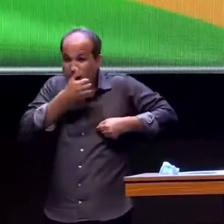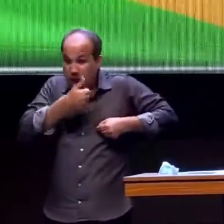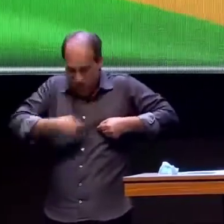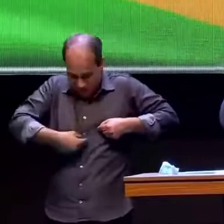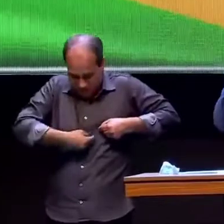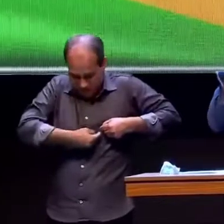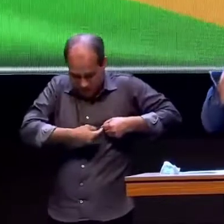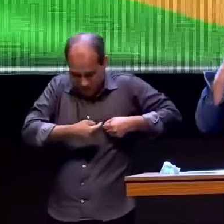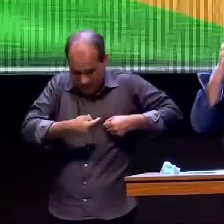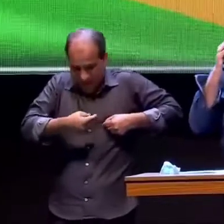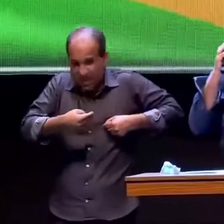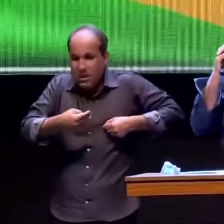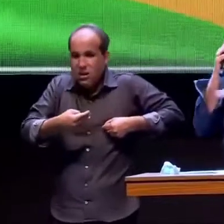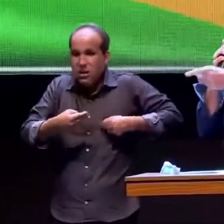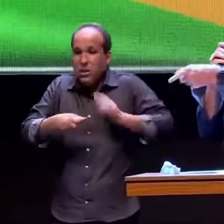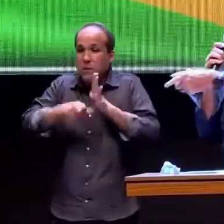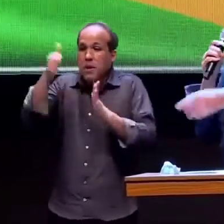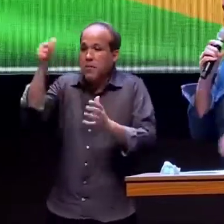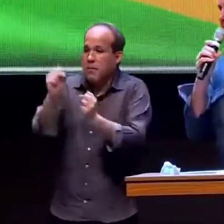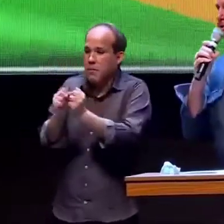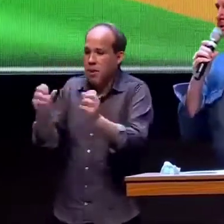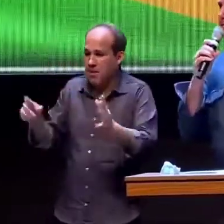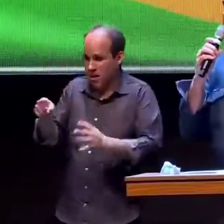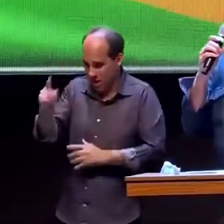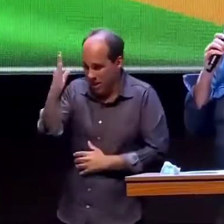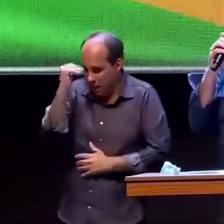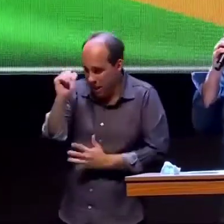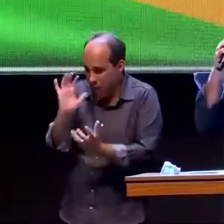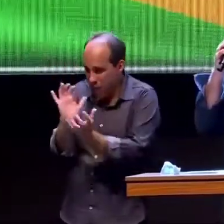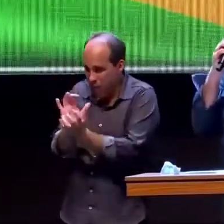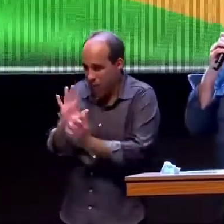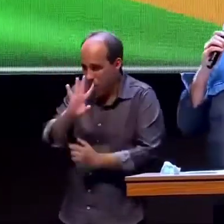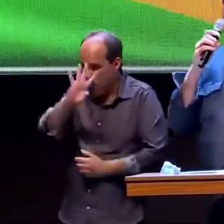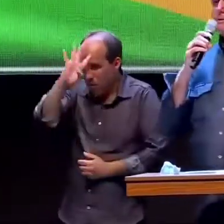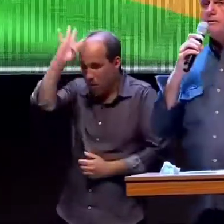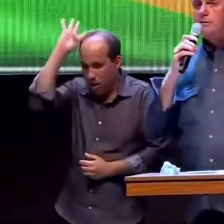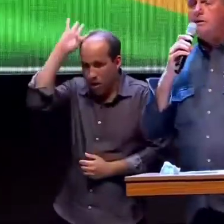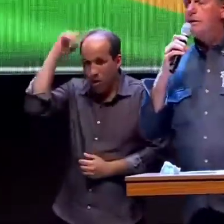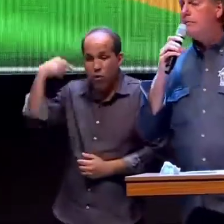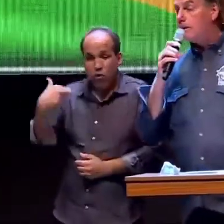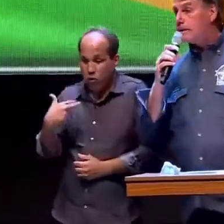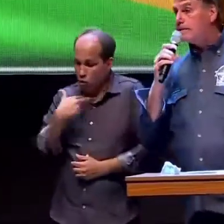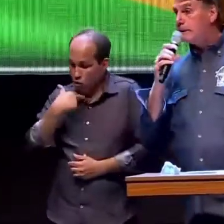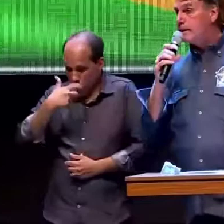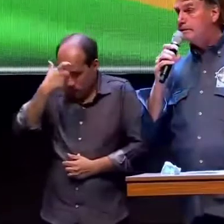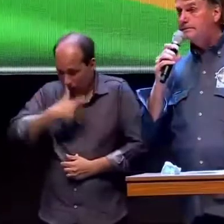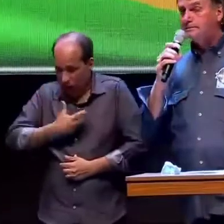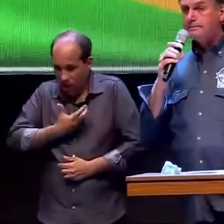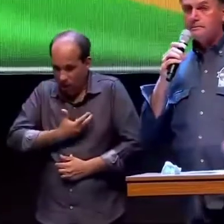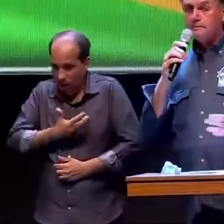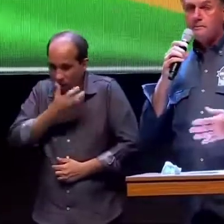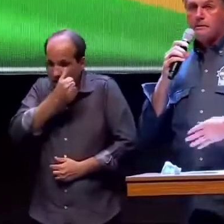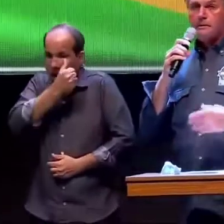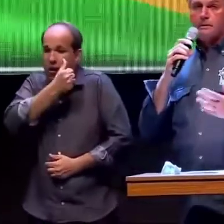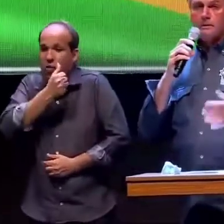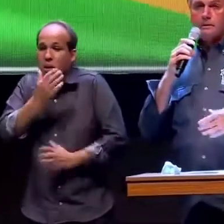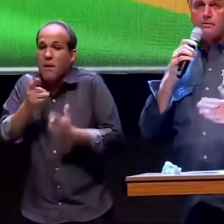não tinha nada para sobreviver dizer os bombeiros aqui eu só sobrevivi porque a polícia federal